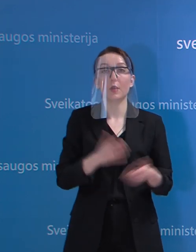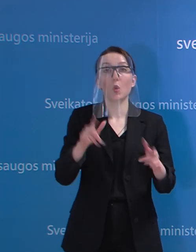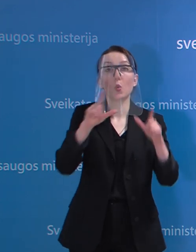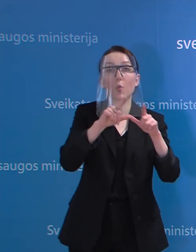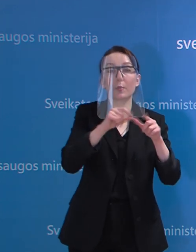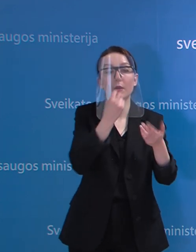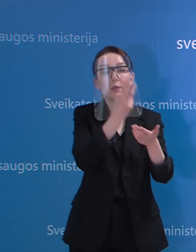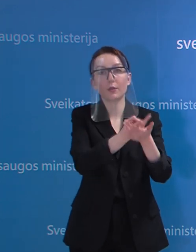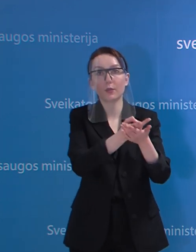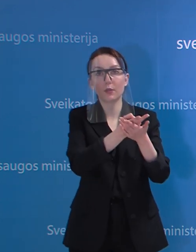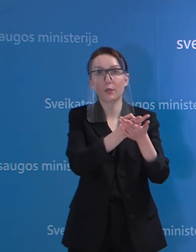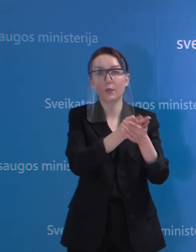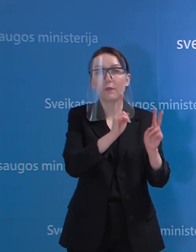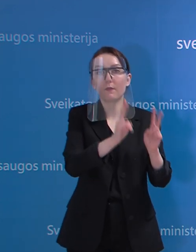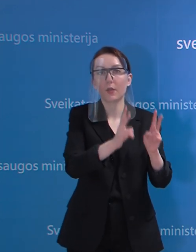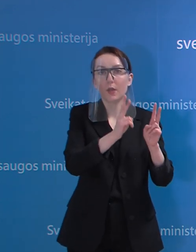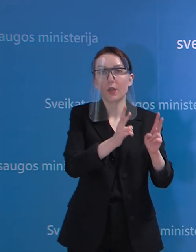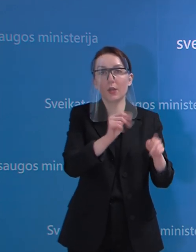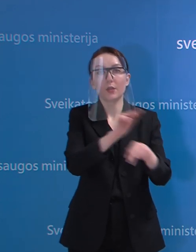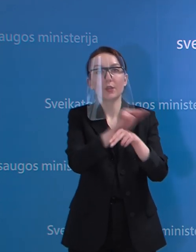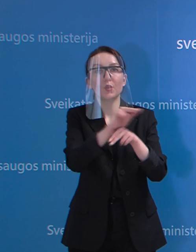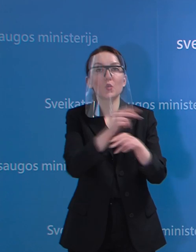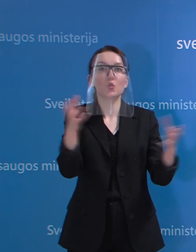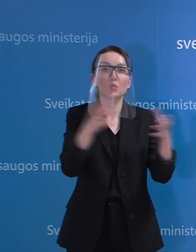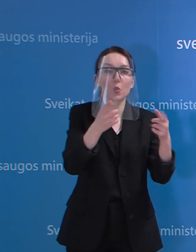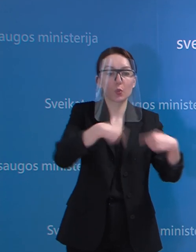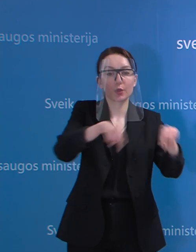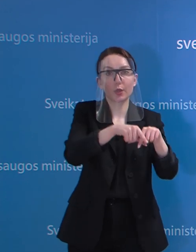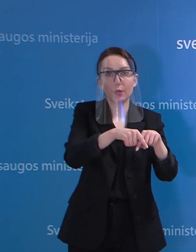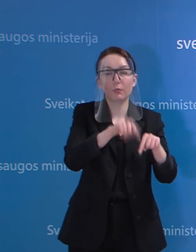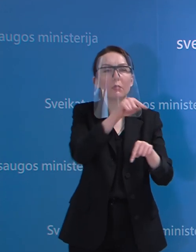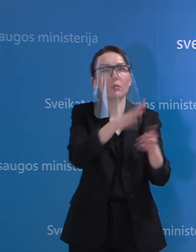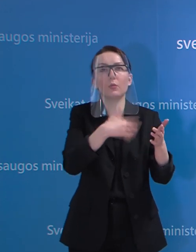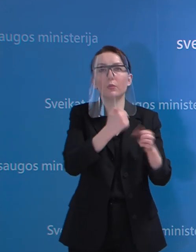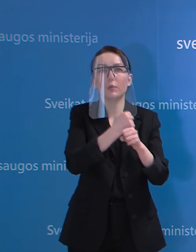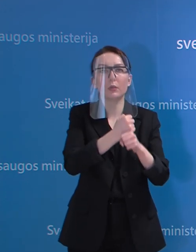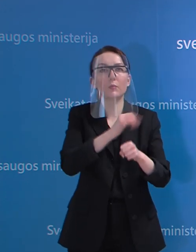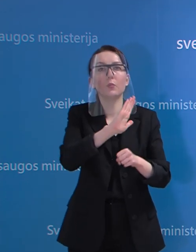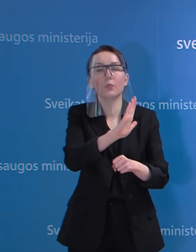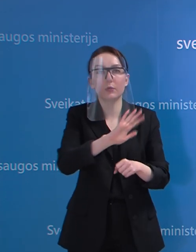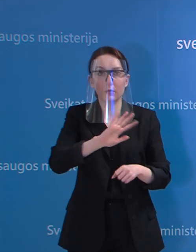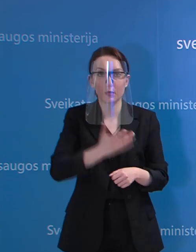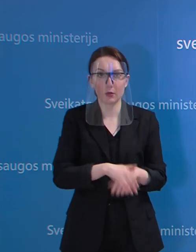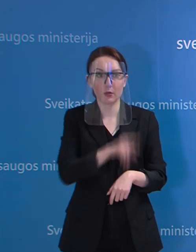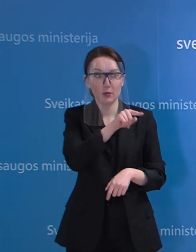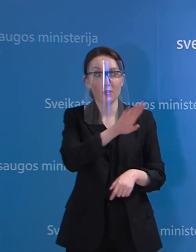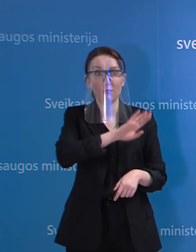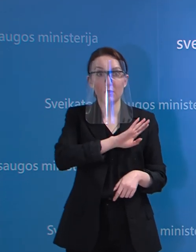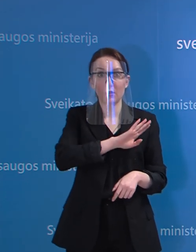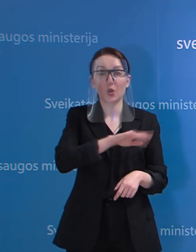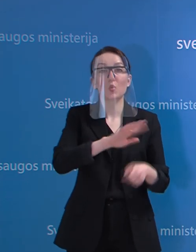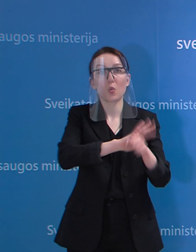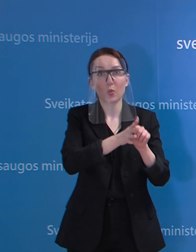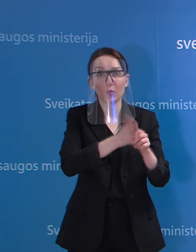kmergės ligoninės palaikomojo gydimo ir slaugos skiriumi, kurio vienas pacientas mirė nuo